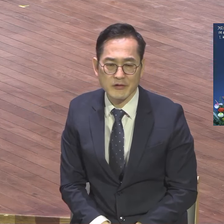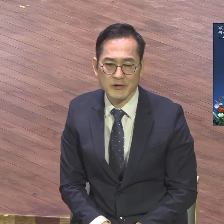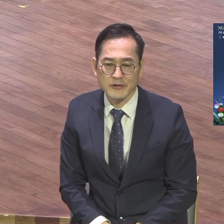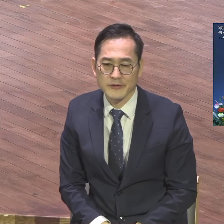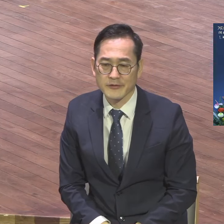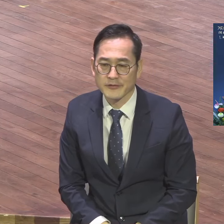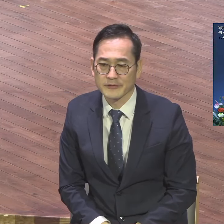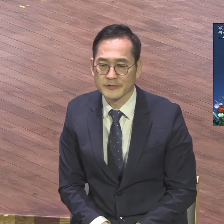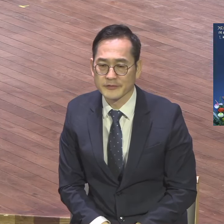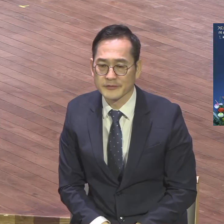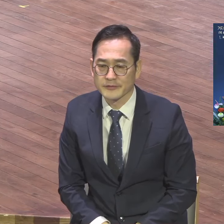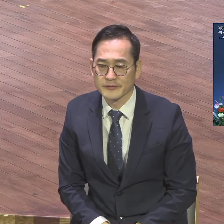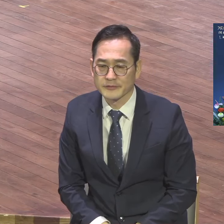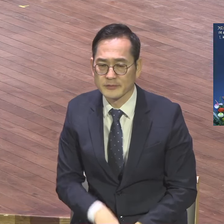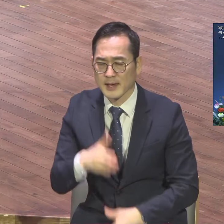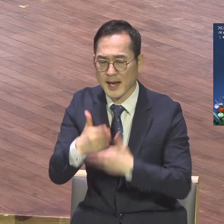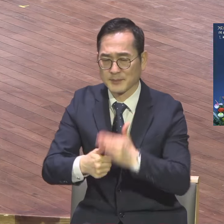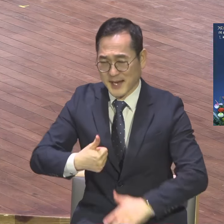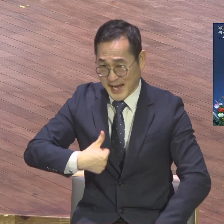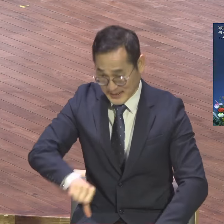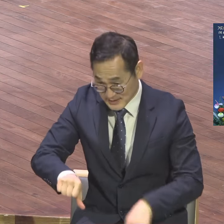하나님의 아들인 여러분에게 영생이 있습니다.